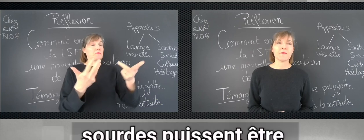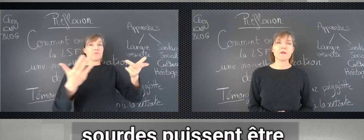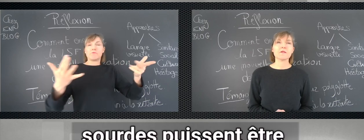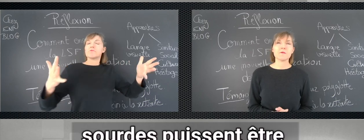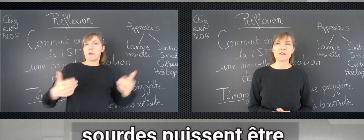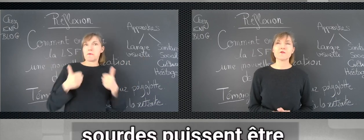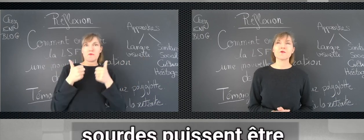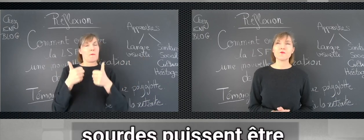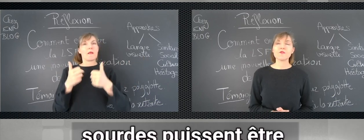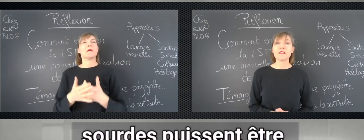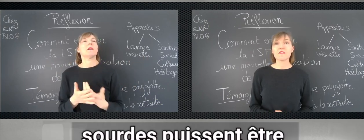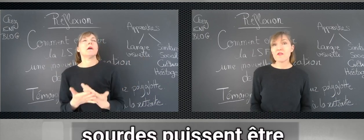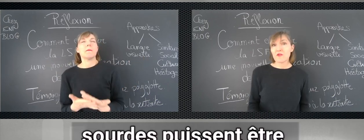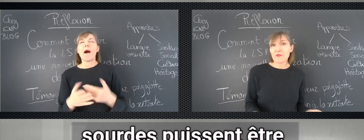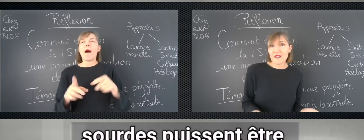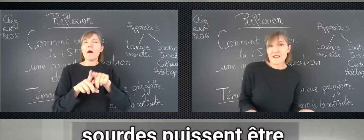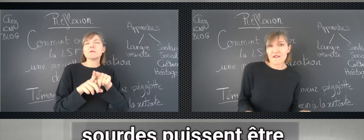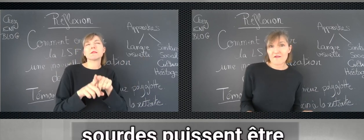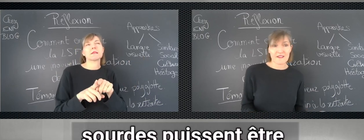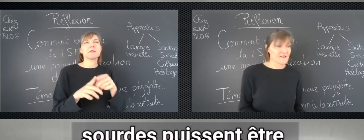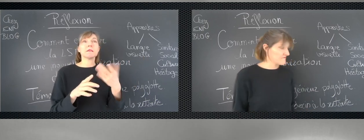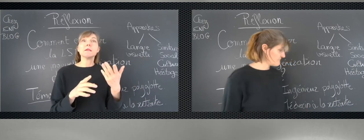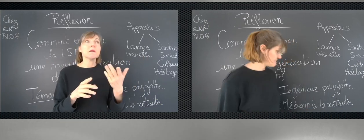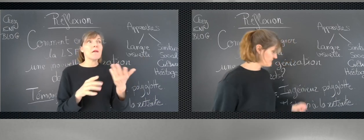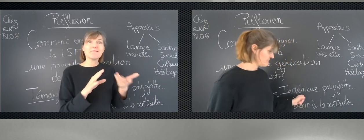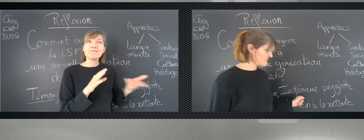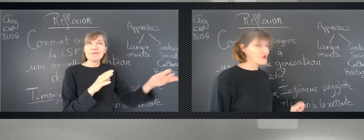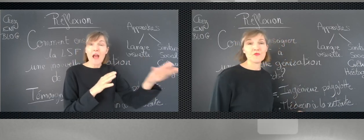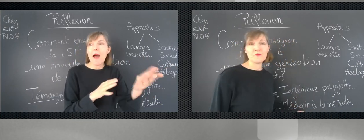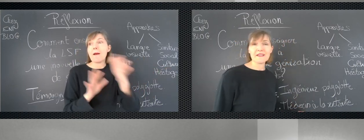bien, que ces personnes sourdes puissent être comprises, en fait, de ce public.